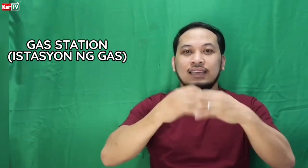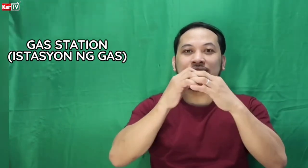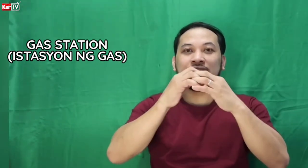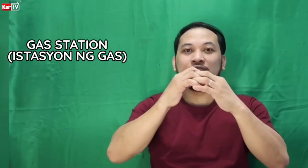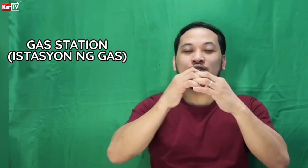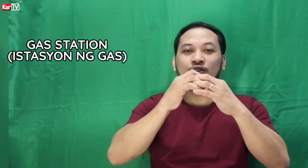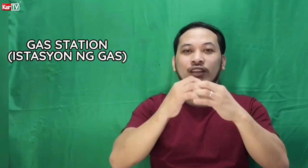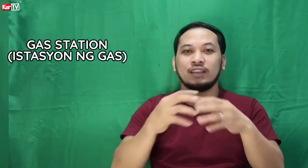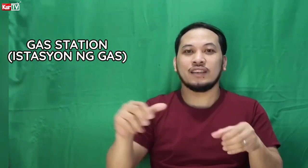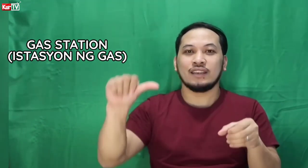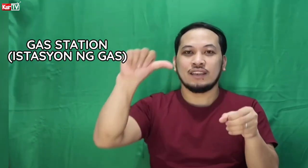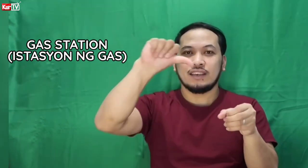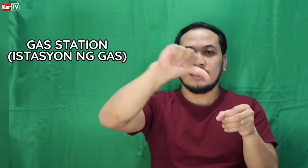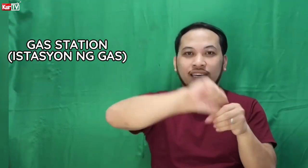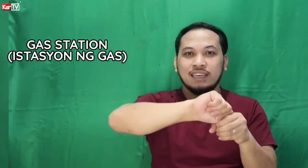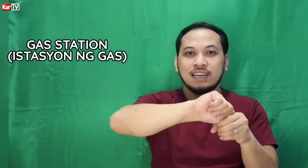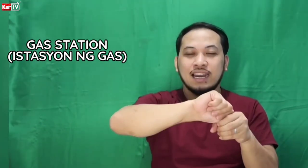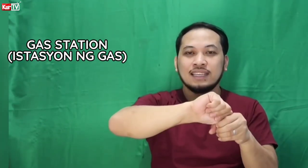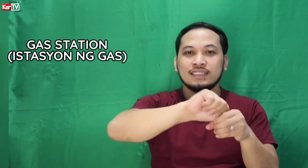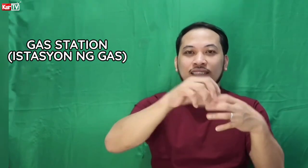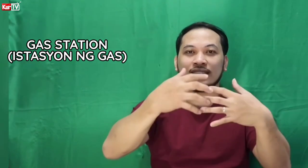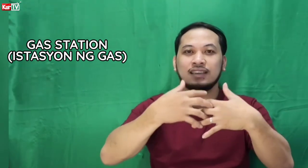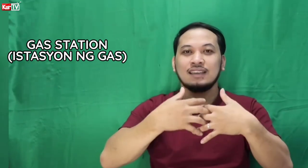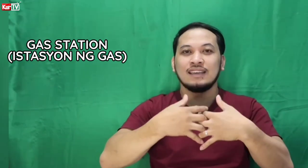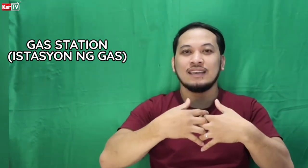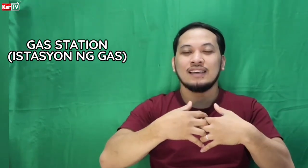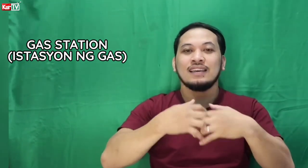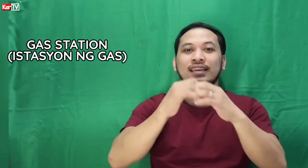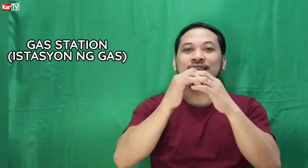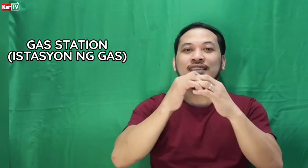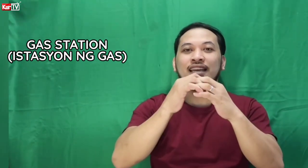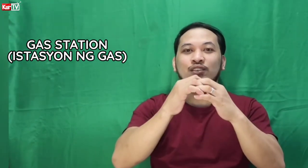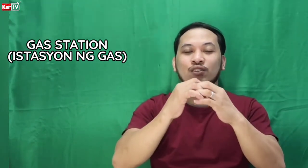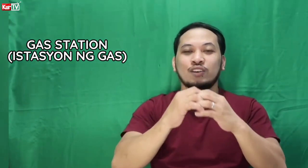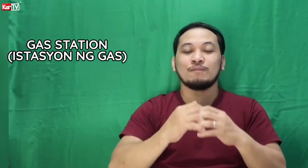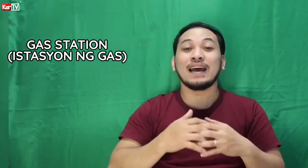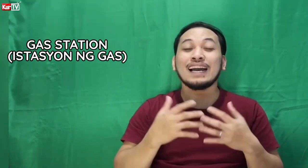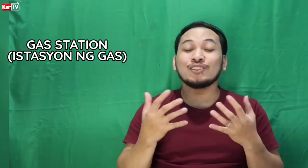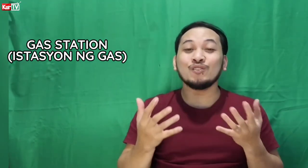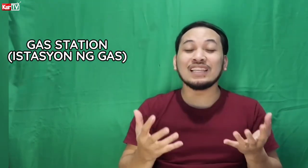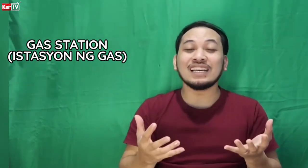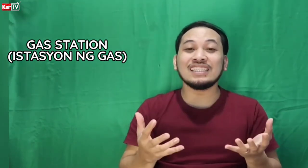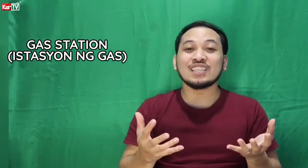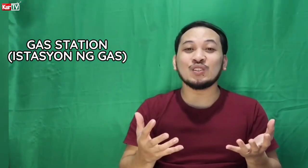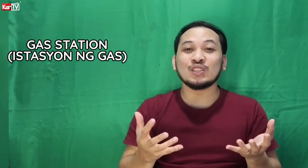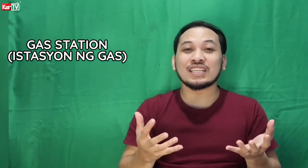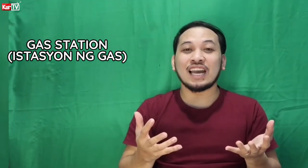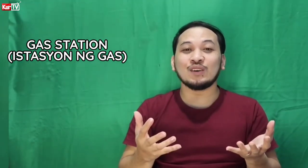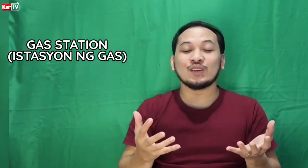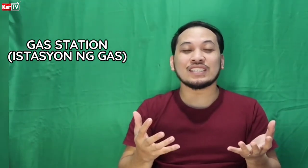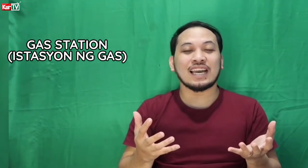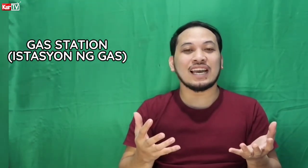Station. Gas. Station. Parang katulad lang din siya dun sa ano, sa